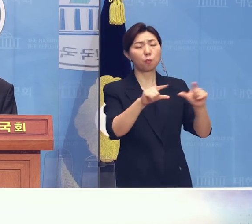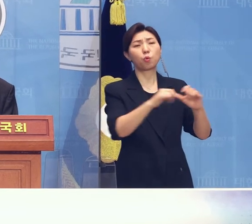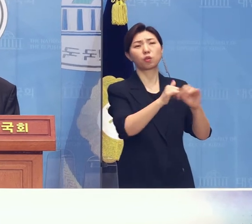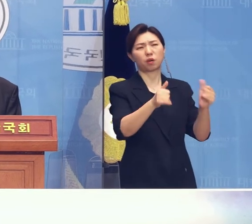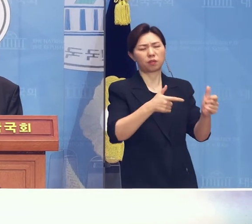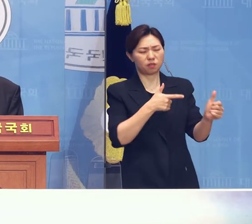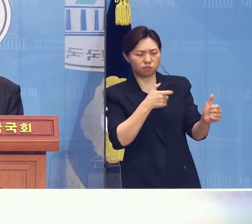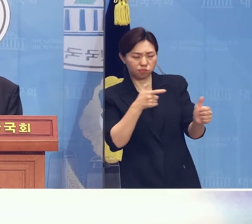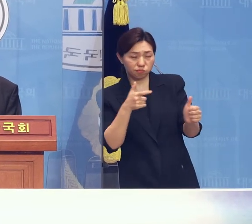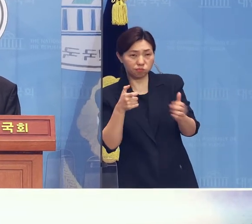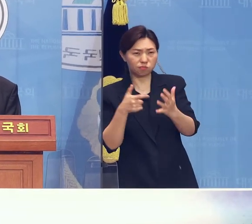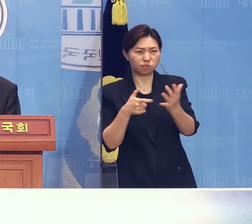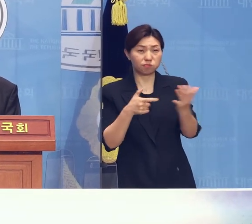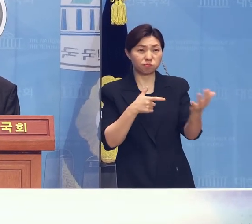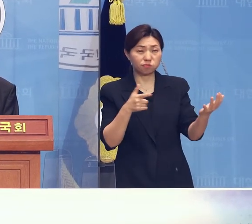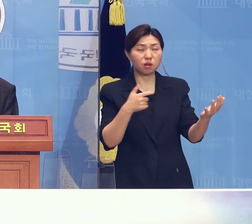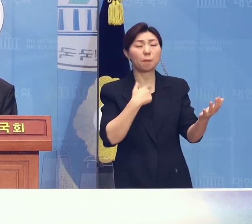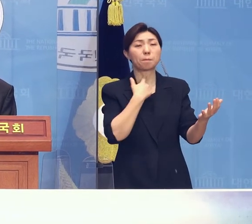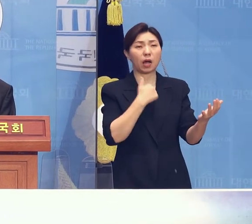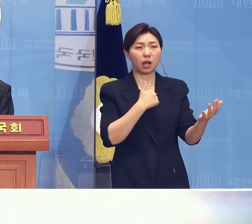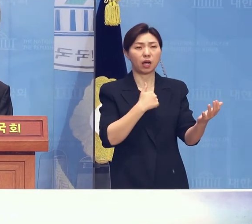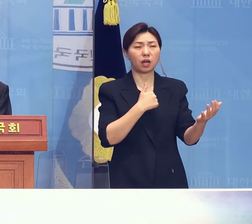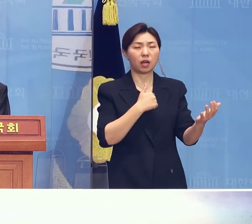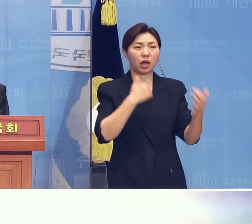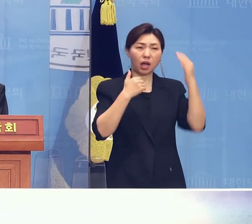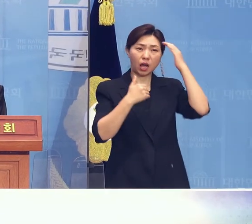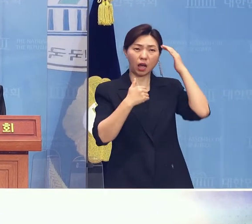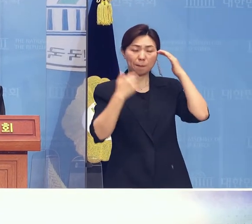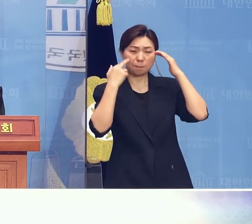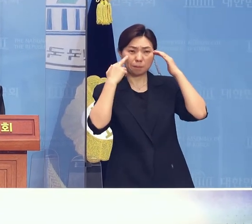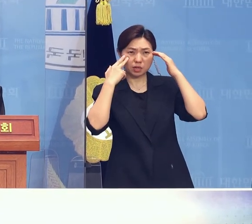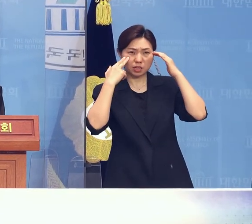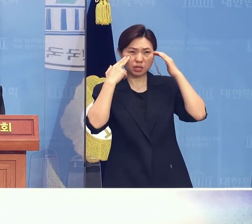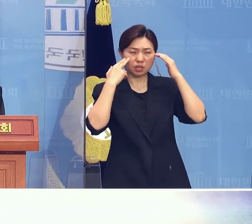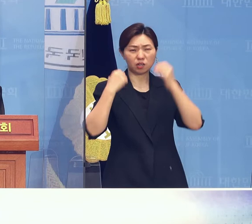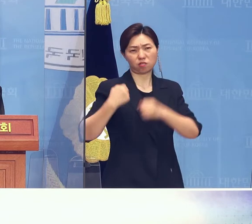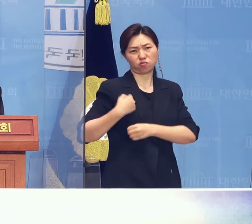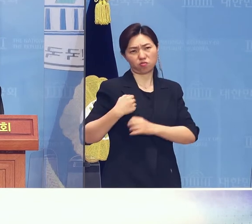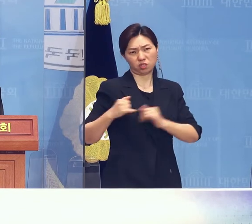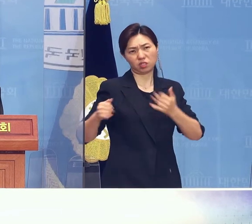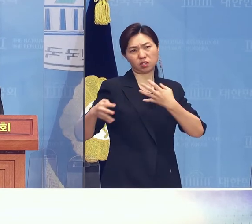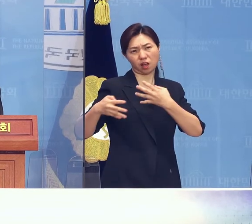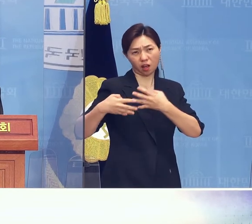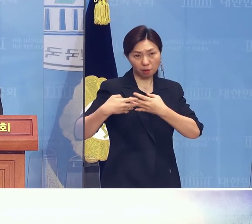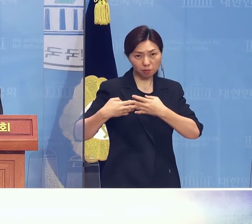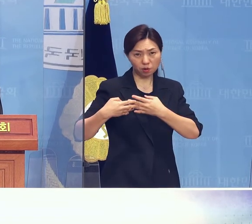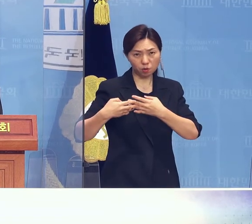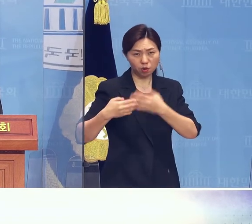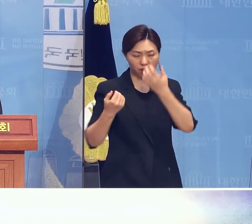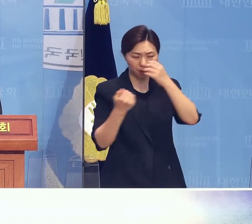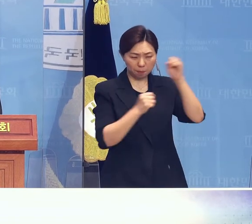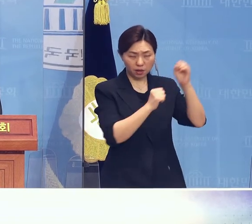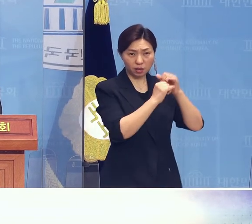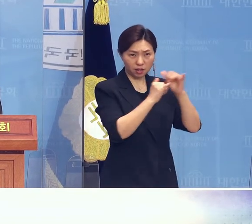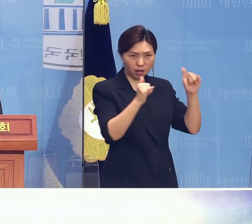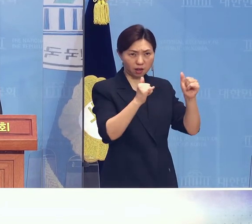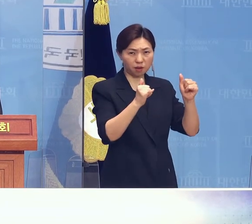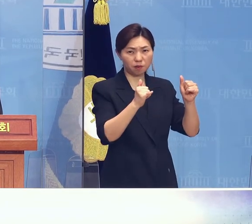가하라는 한미 양해찬에 합의한 피난민 풍제 시팀에 따라